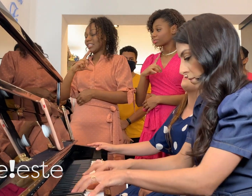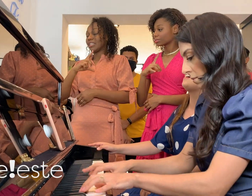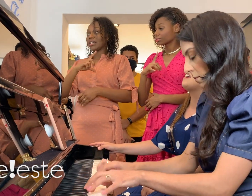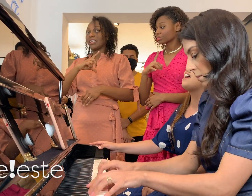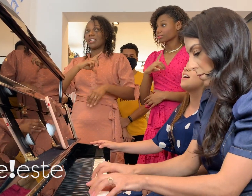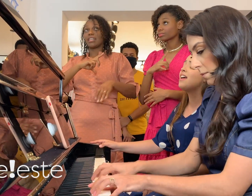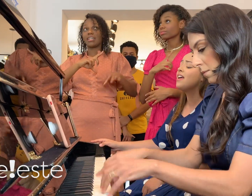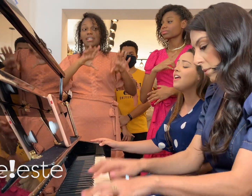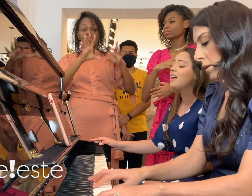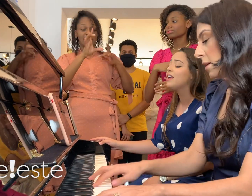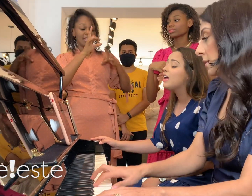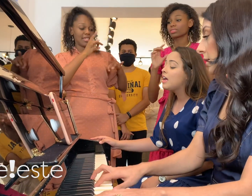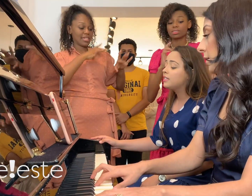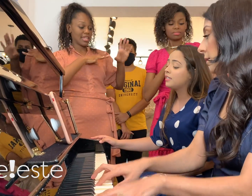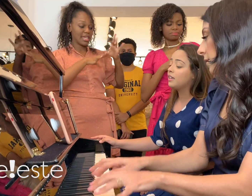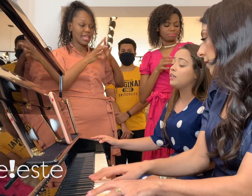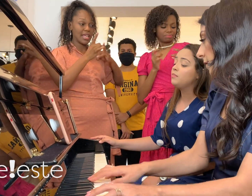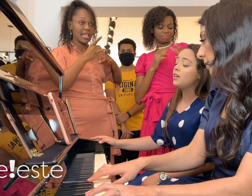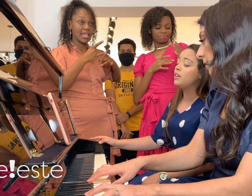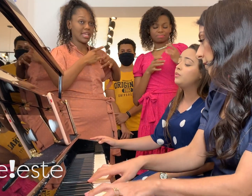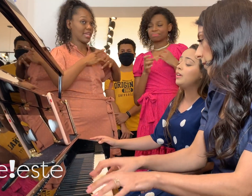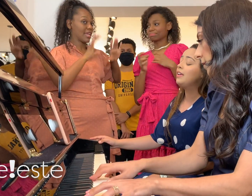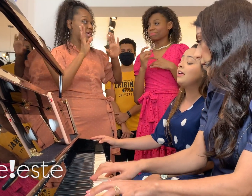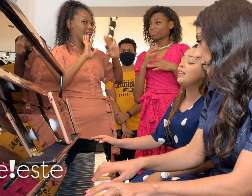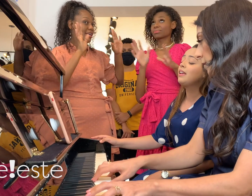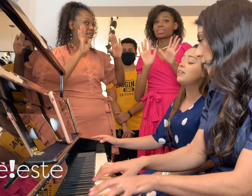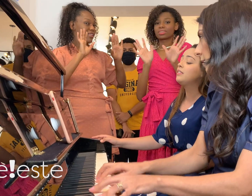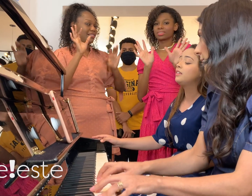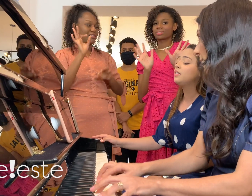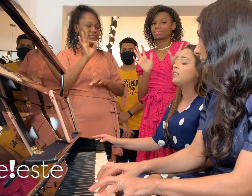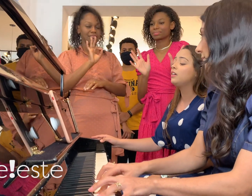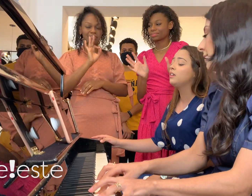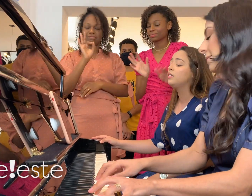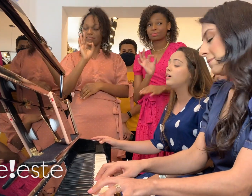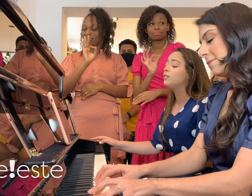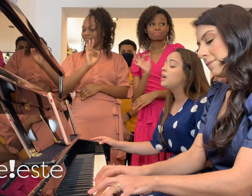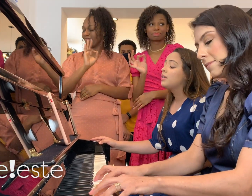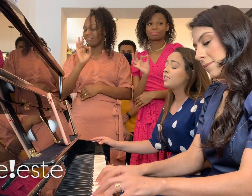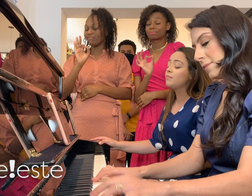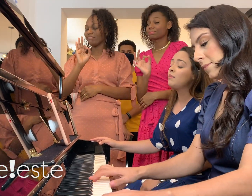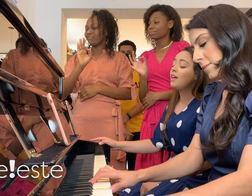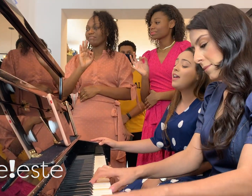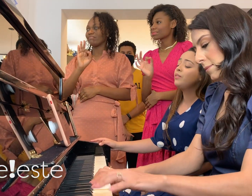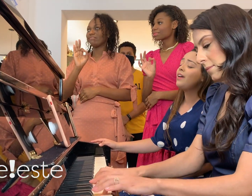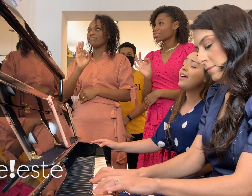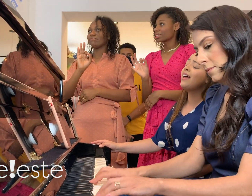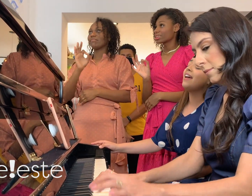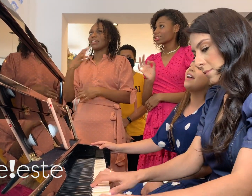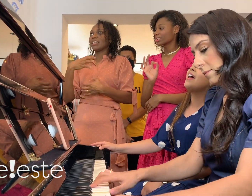Sem medo Sem medo Sem medo então